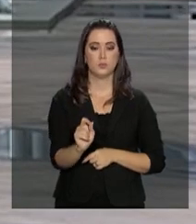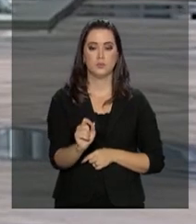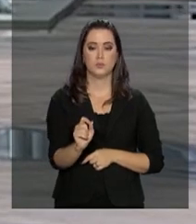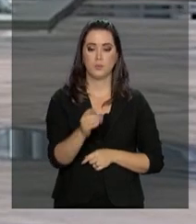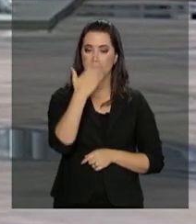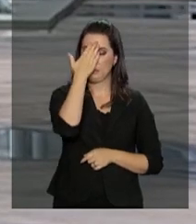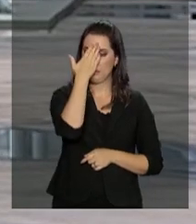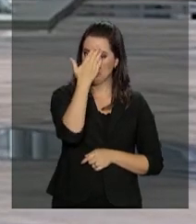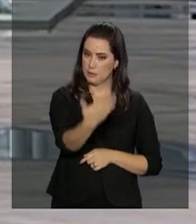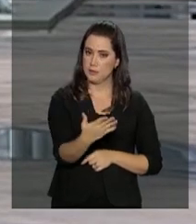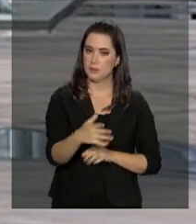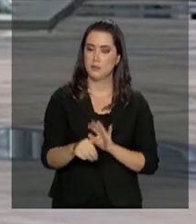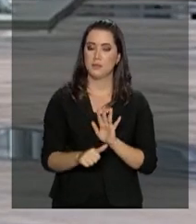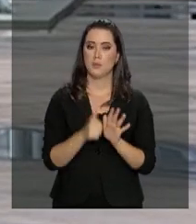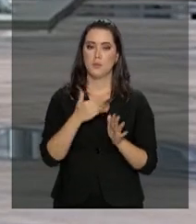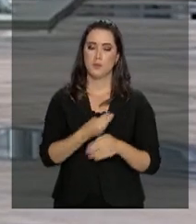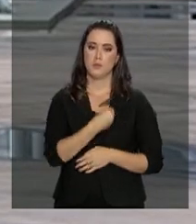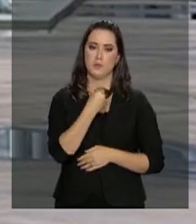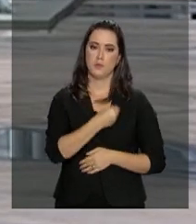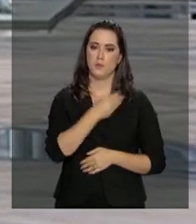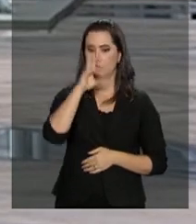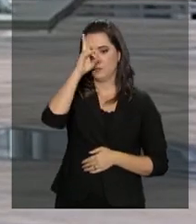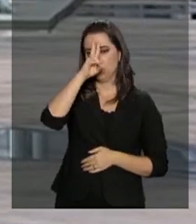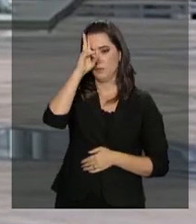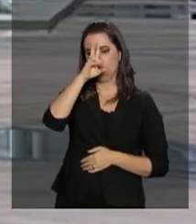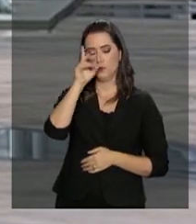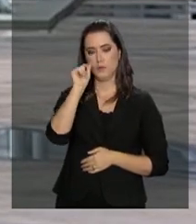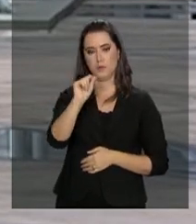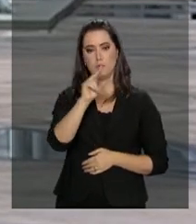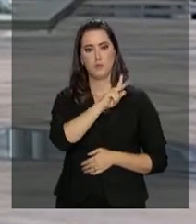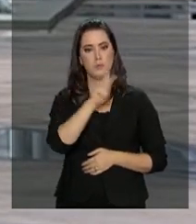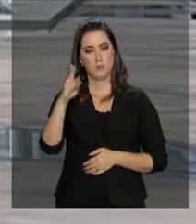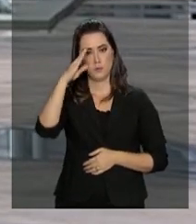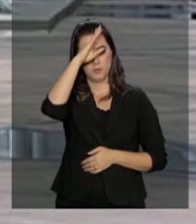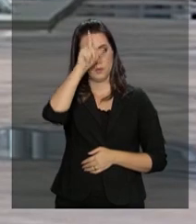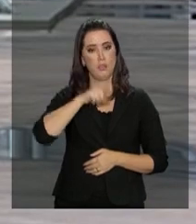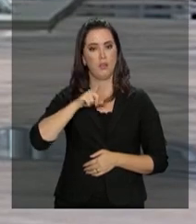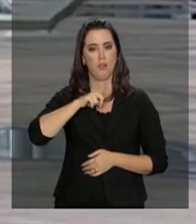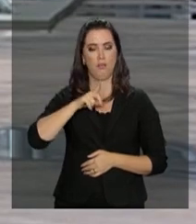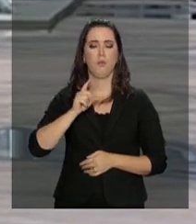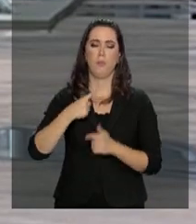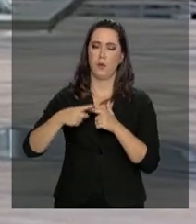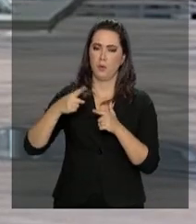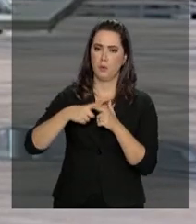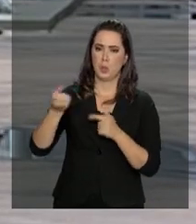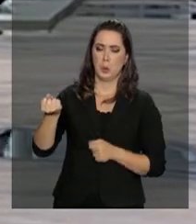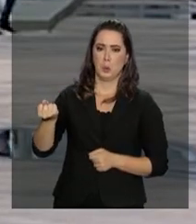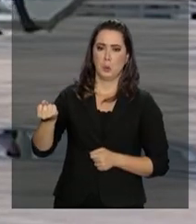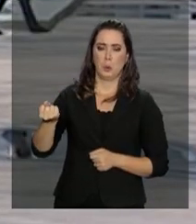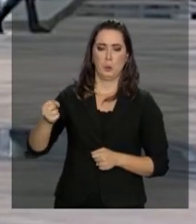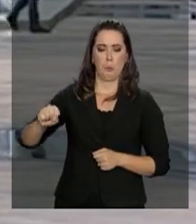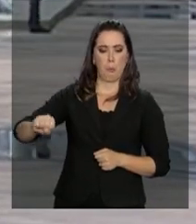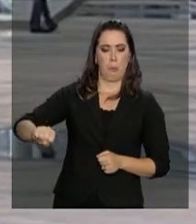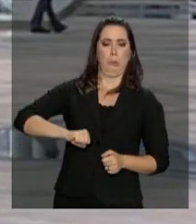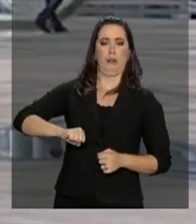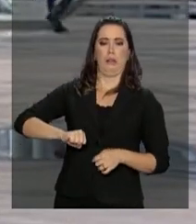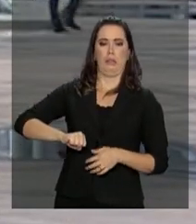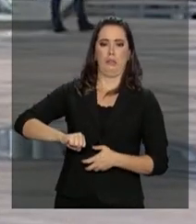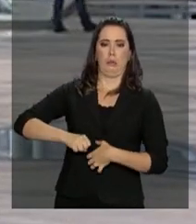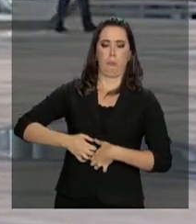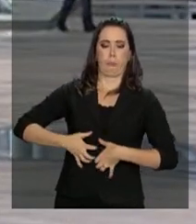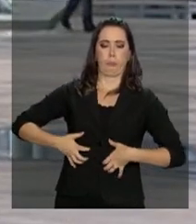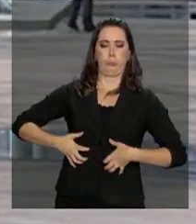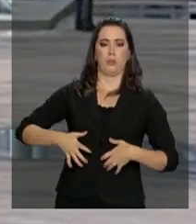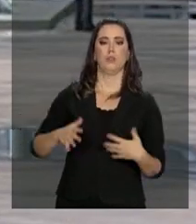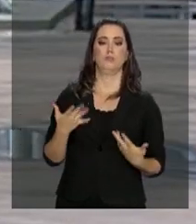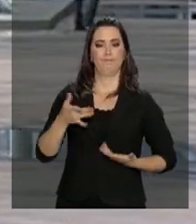agradecendo primeiro pela vida, lembrando que Jair Bolsonaro sofreu um ataque, foi esfaqueado ainda no início da